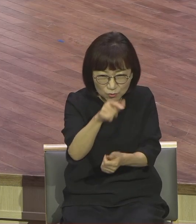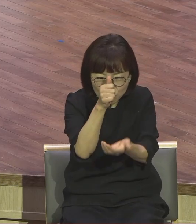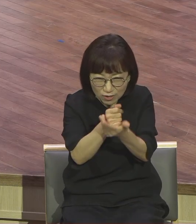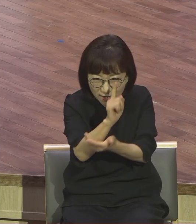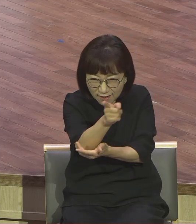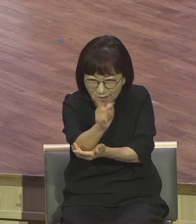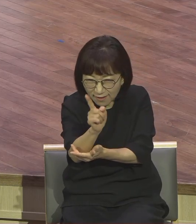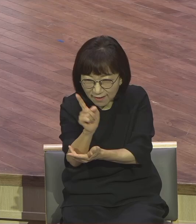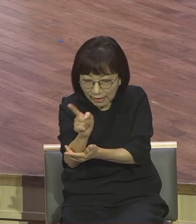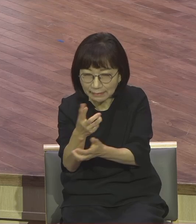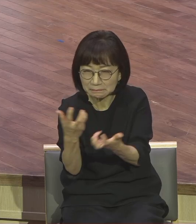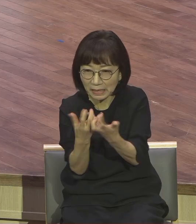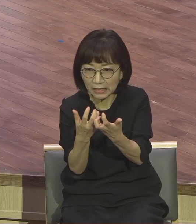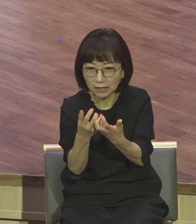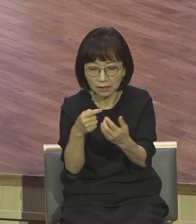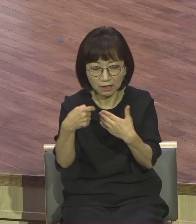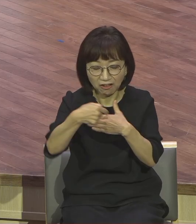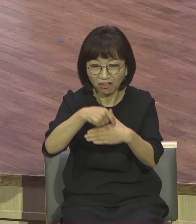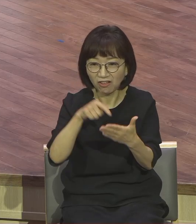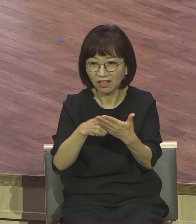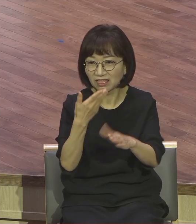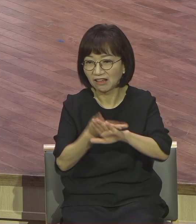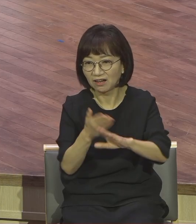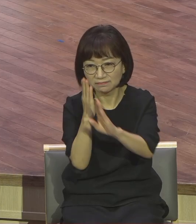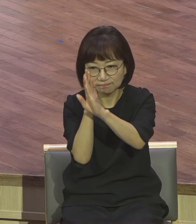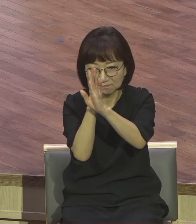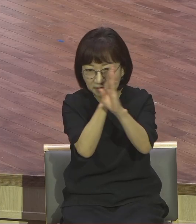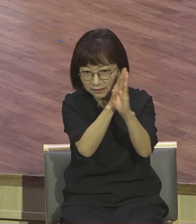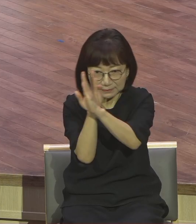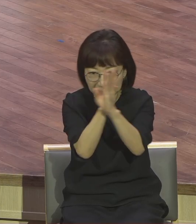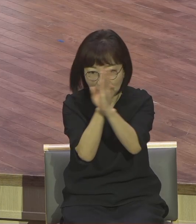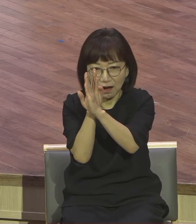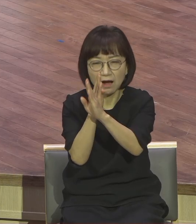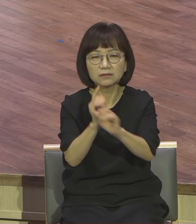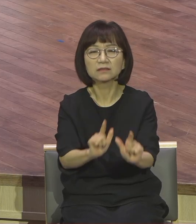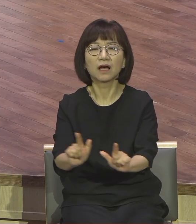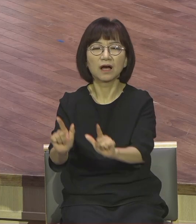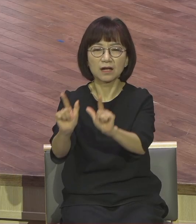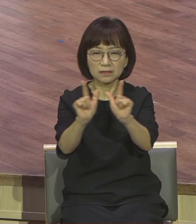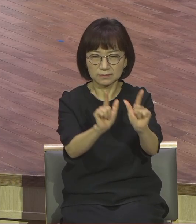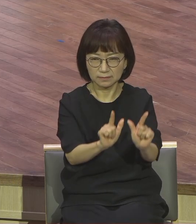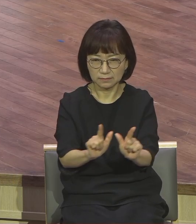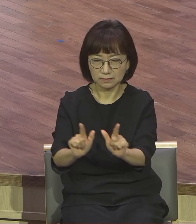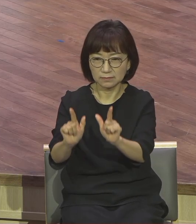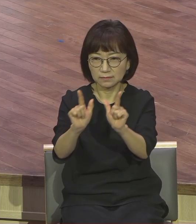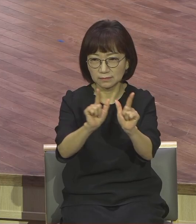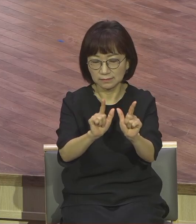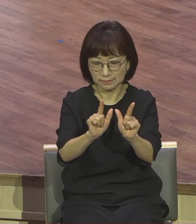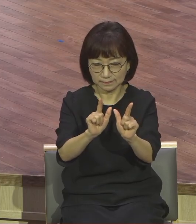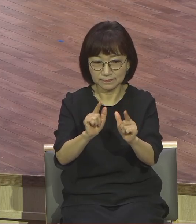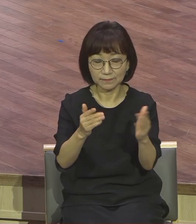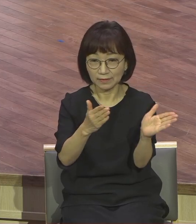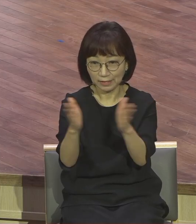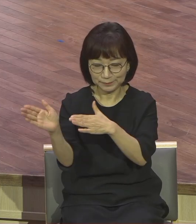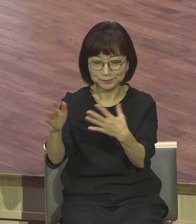외식적인 삶을 이들은 살고 있었어요. 두 번째 그룹은